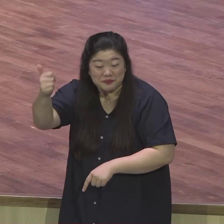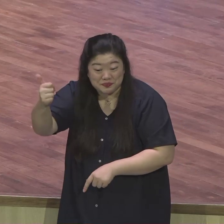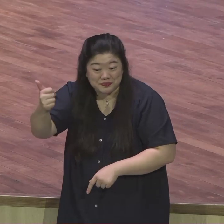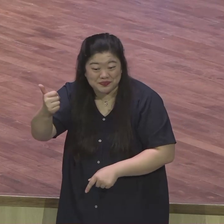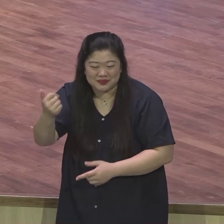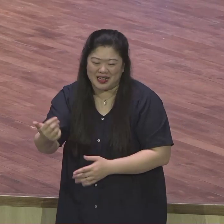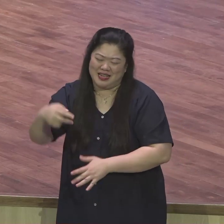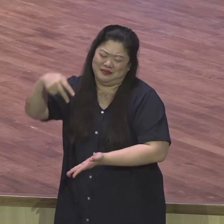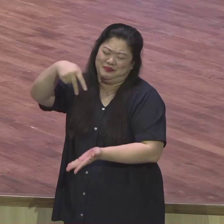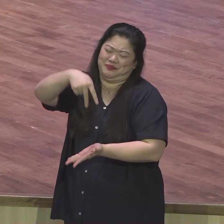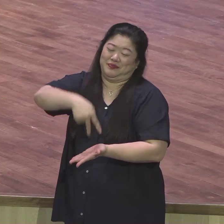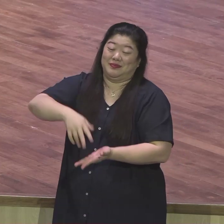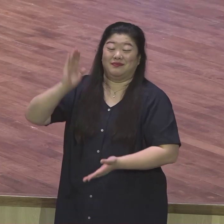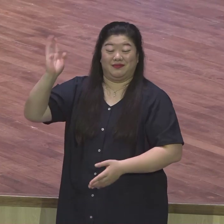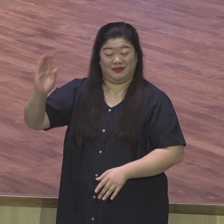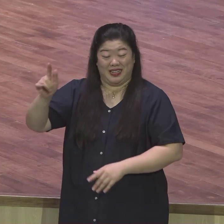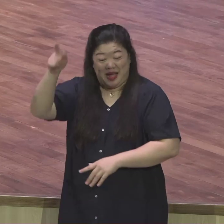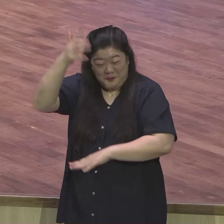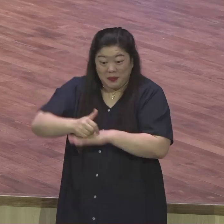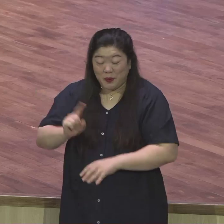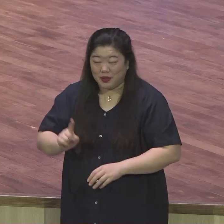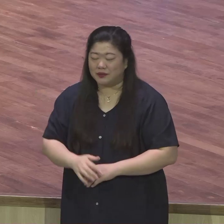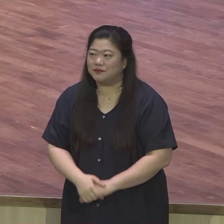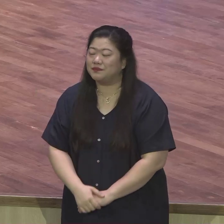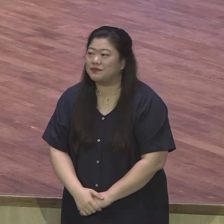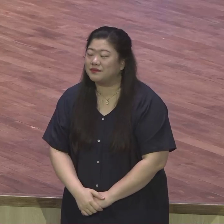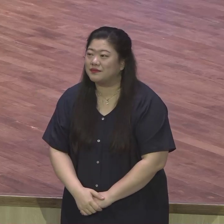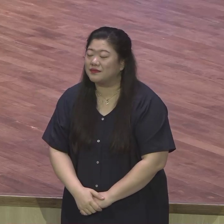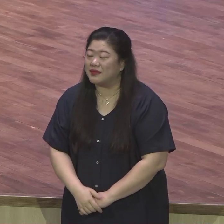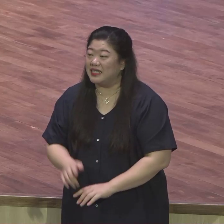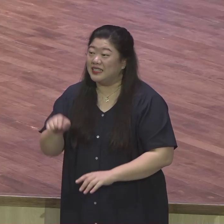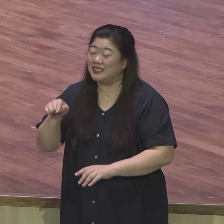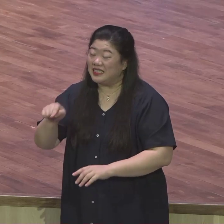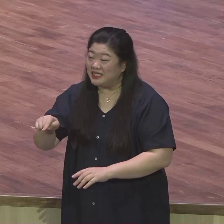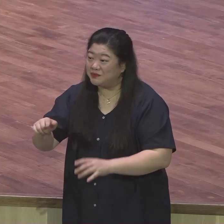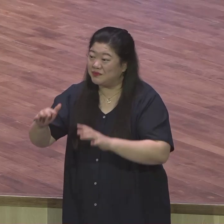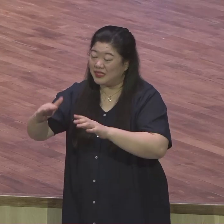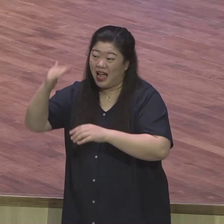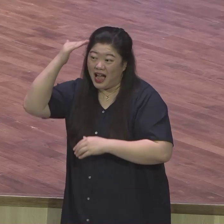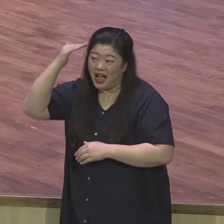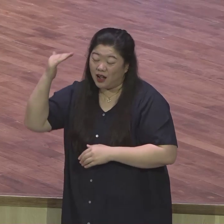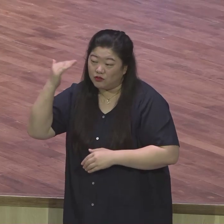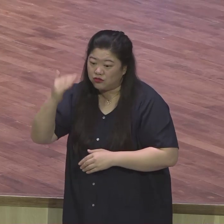이 나라를 지금 하나님을 안 믿는 사회주의 나라로 보내가 되겠냐고 그렇게 발언을 내가 보니까